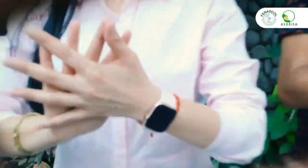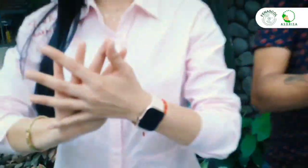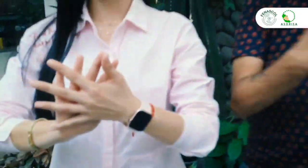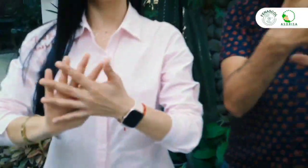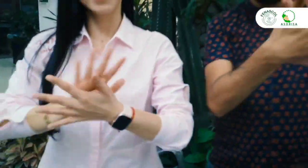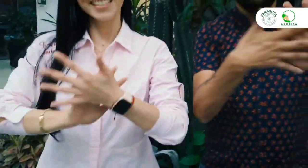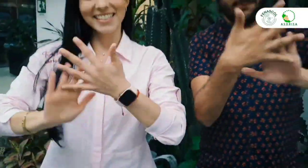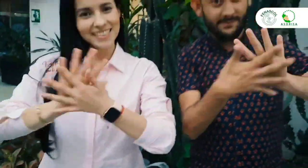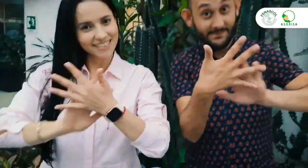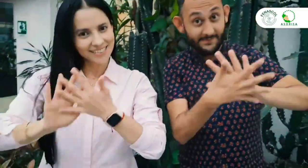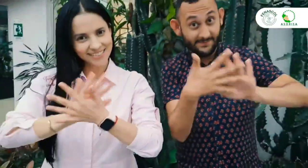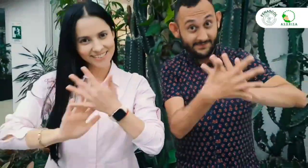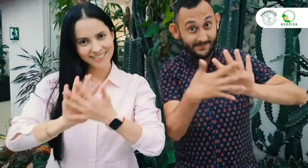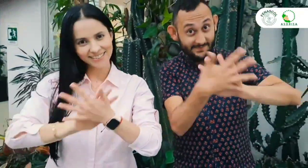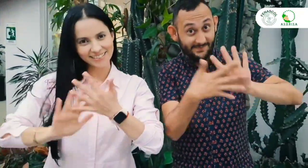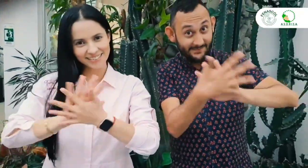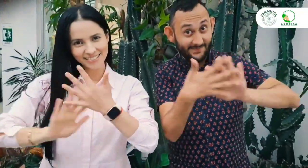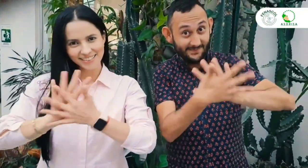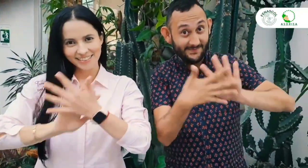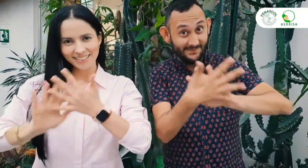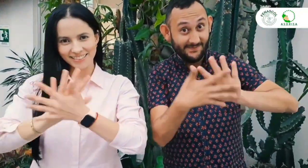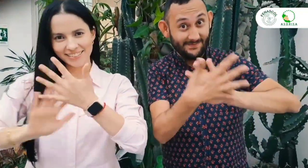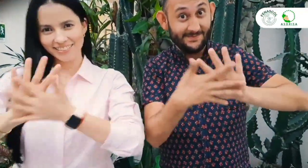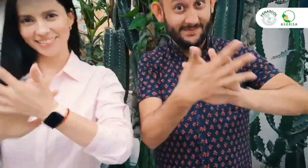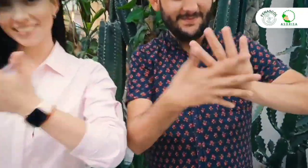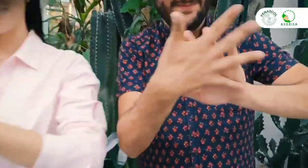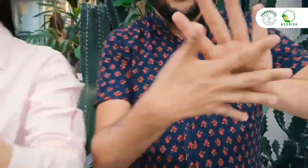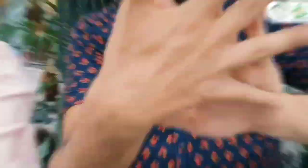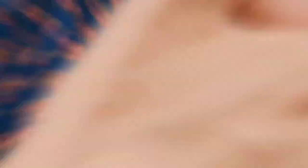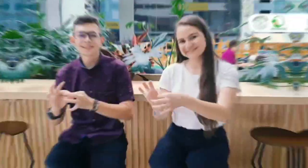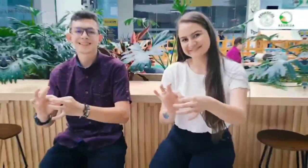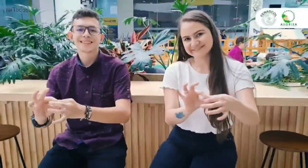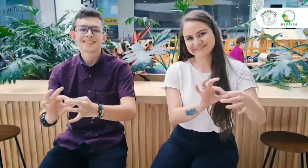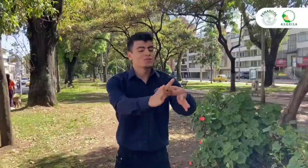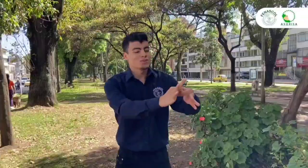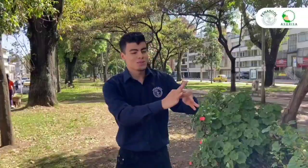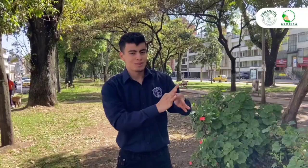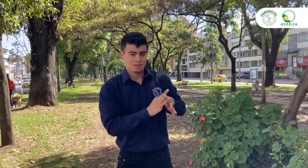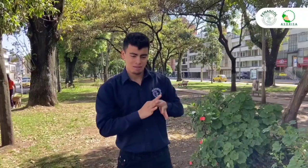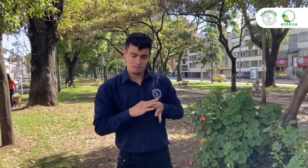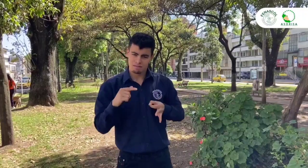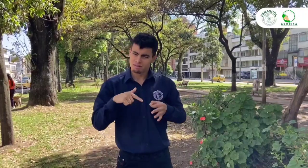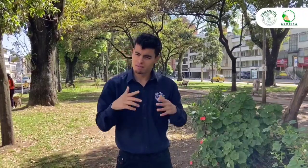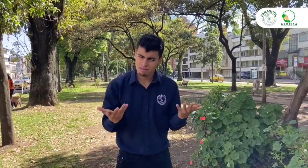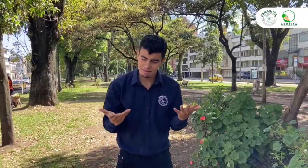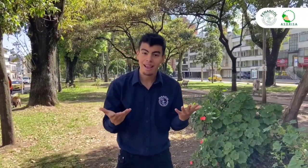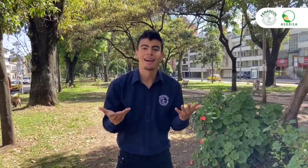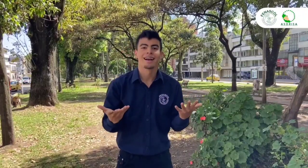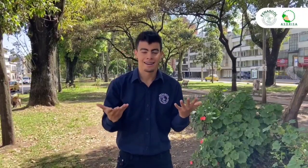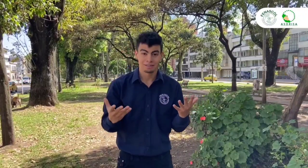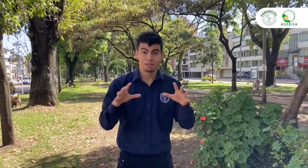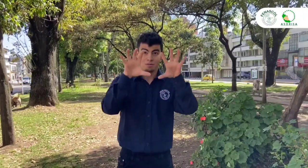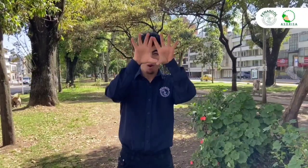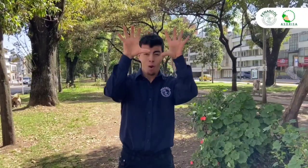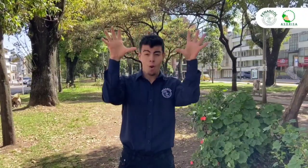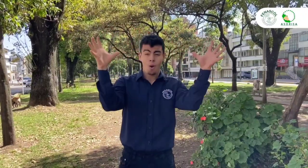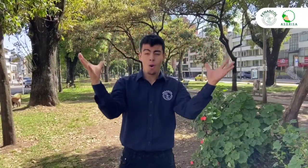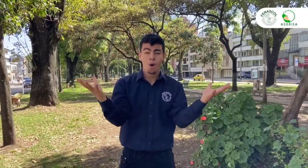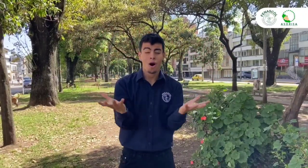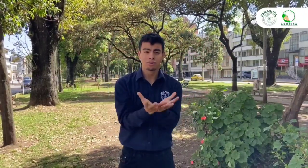la lengua de señas nos une. Nos unimos al reconocimiento de